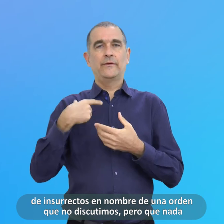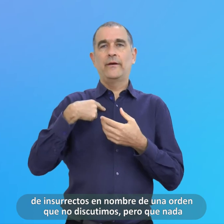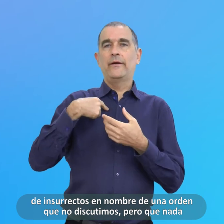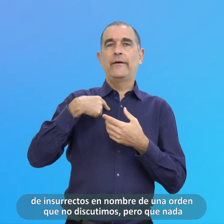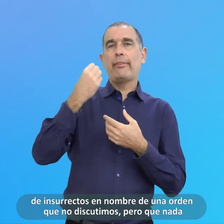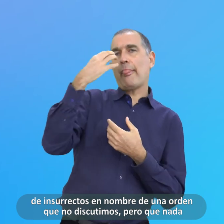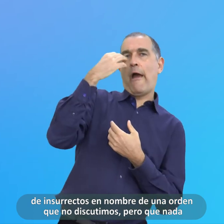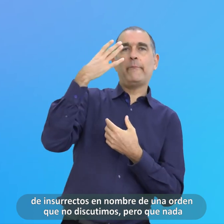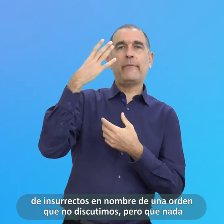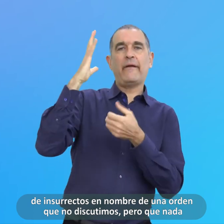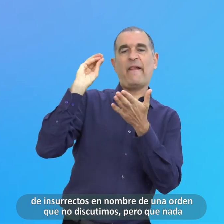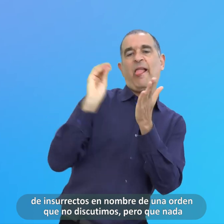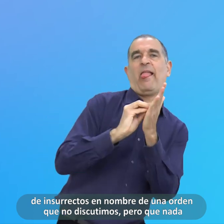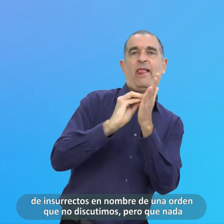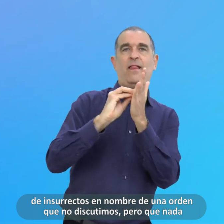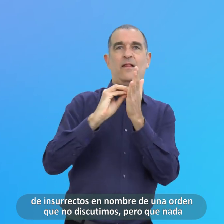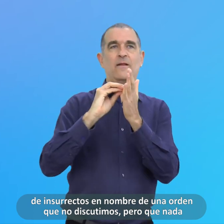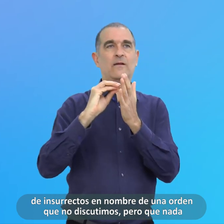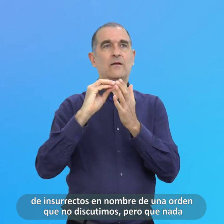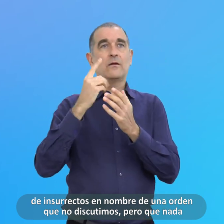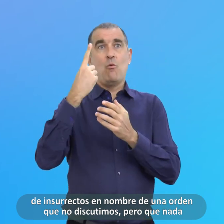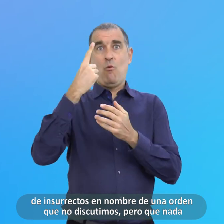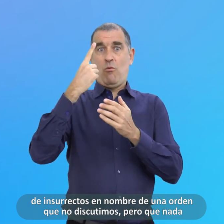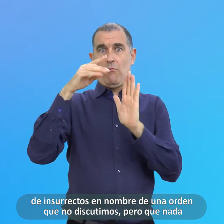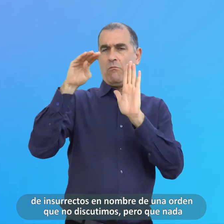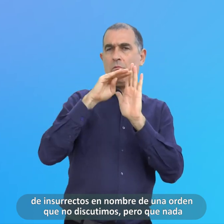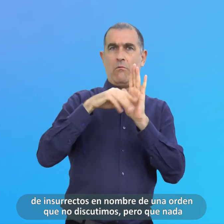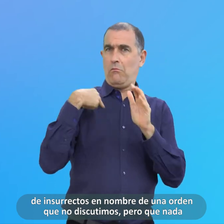Pero Que Nada Tiene Que Hacer Con Nosotros